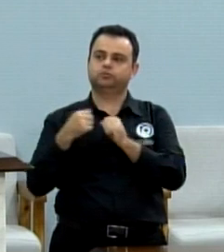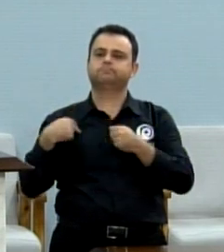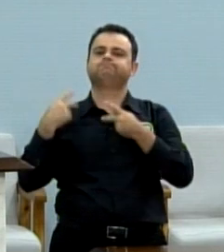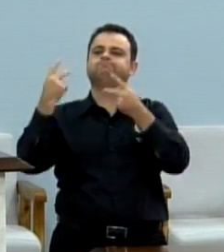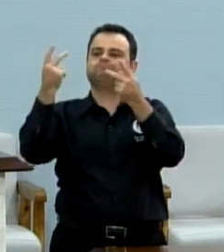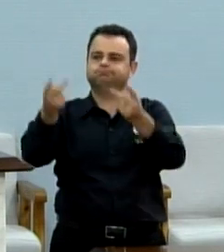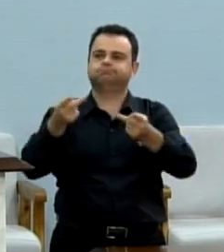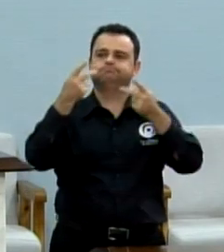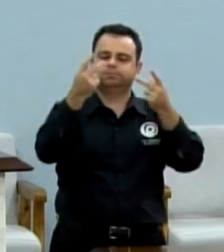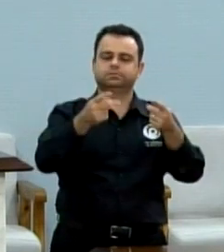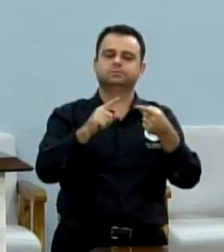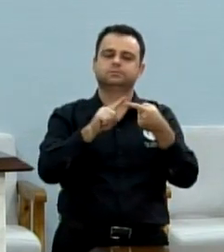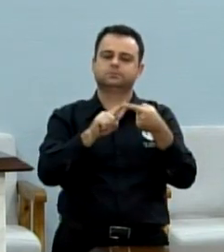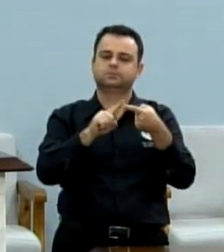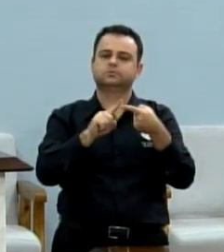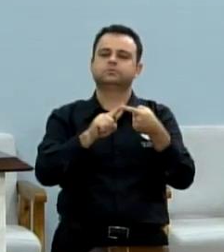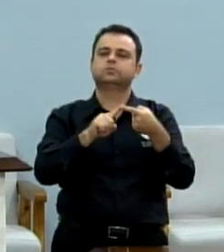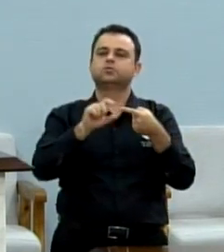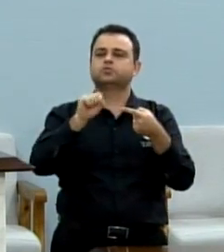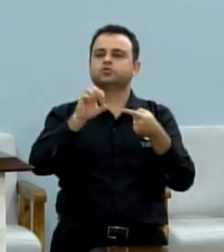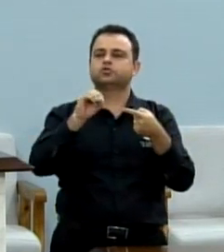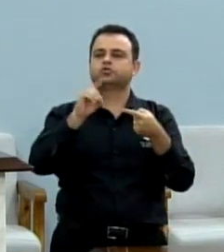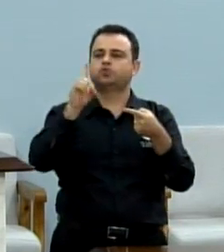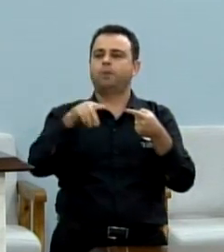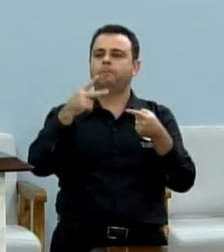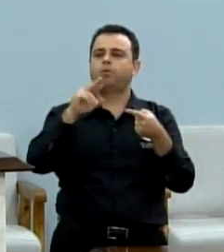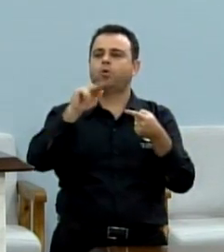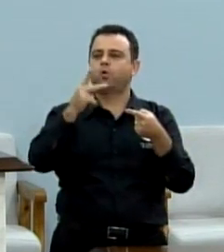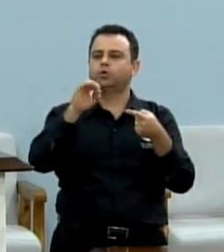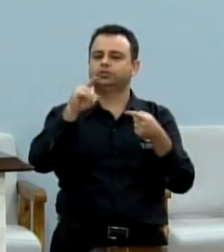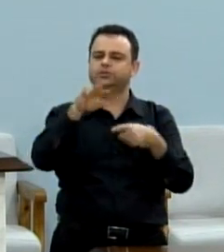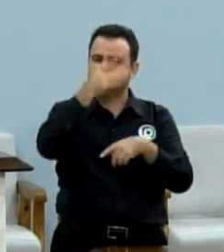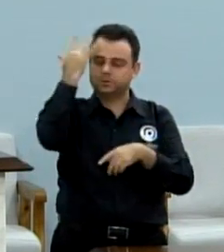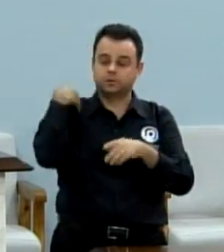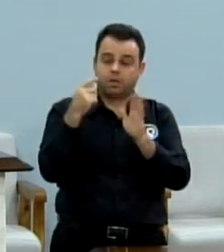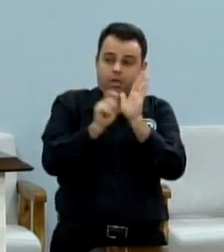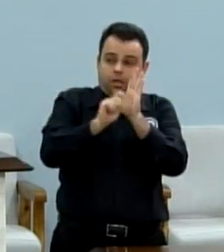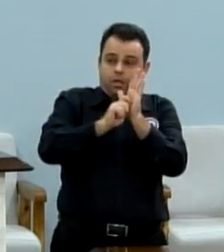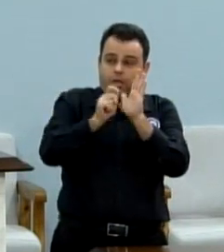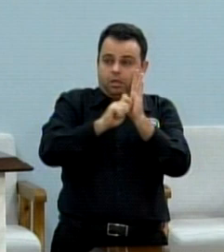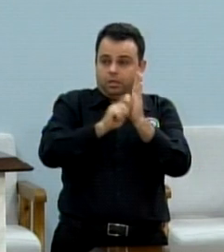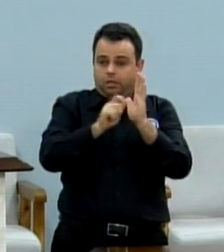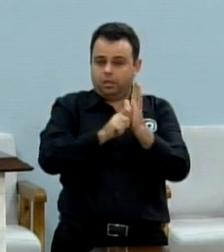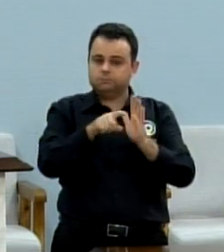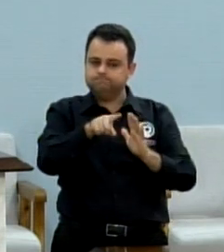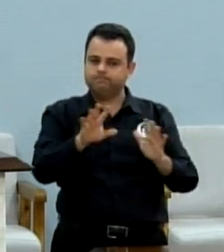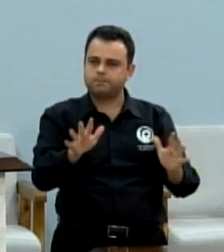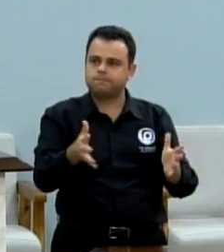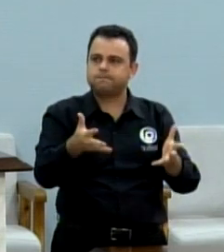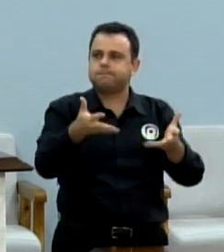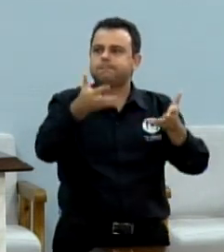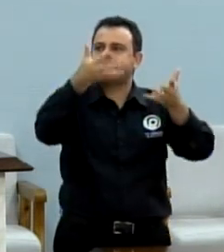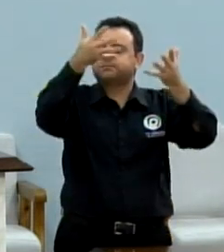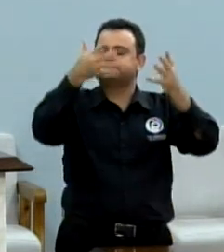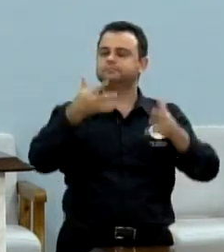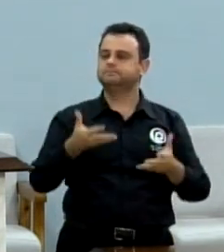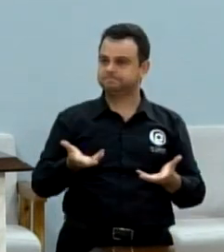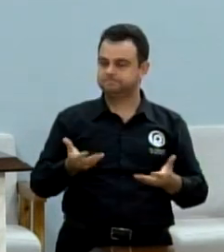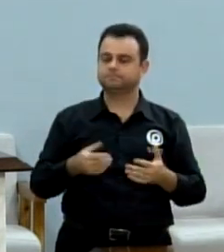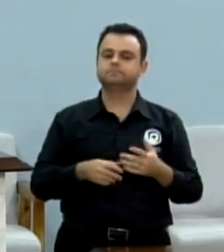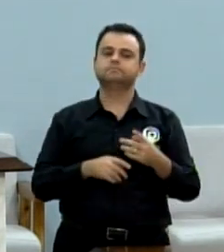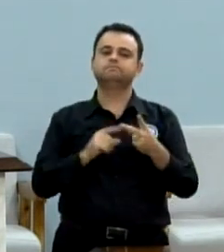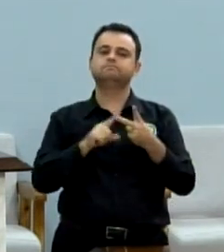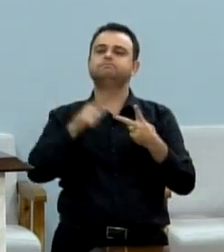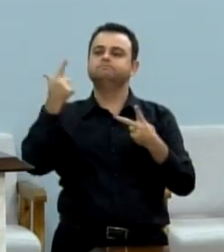Hoje, que se dedica à recuperação de dependentes químicos de drogas lícitas ou ilícitas. E visitamos também